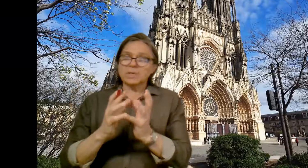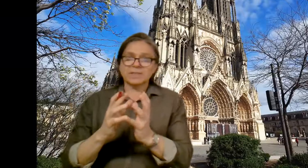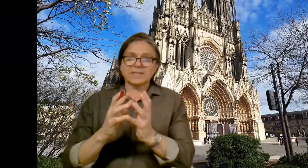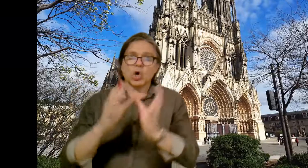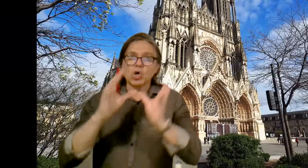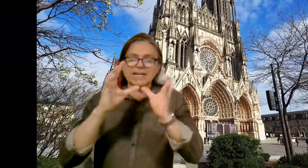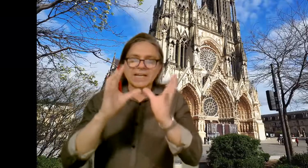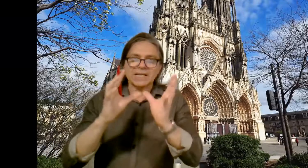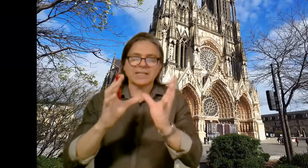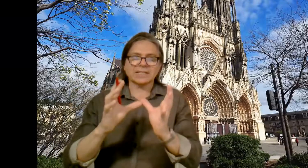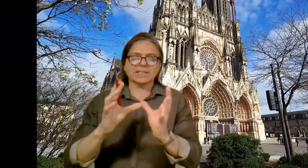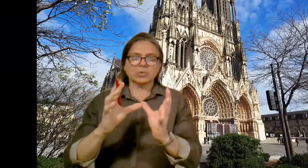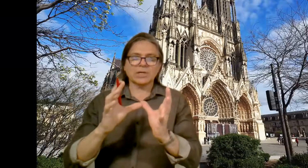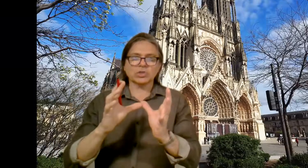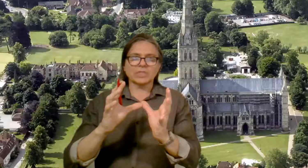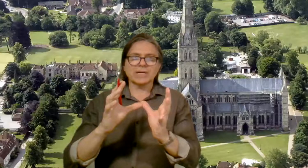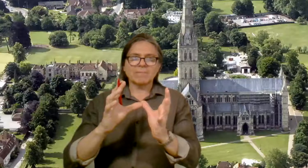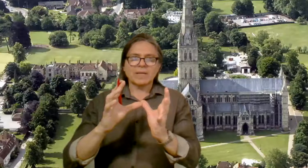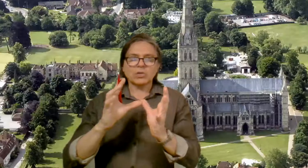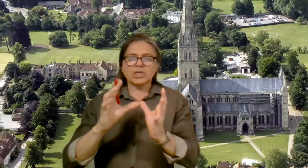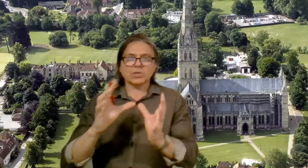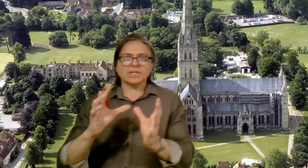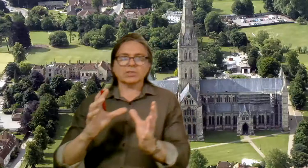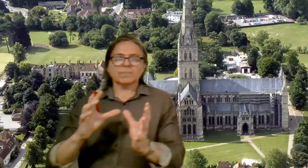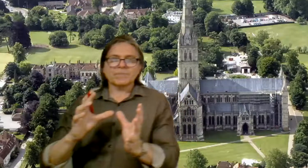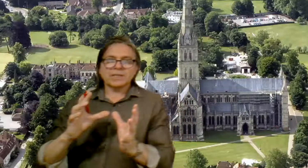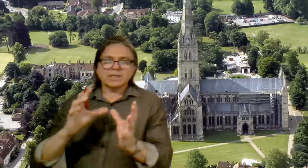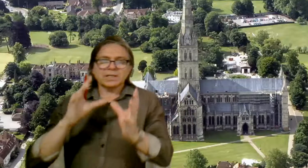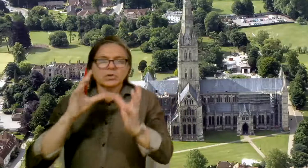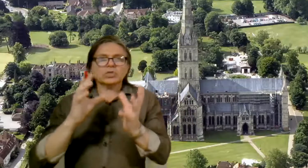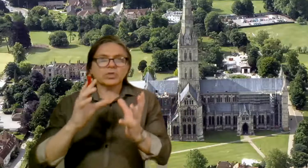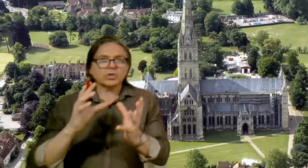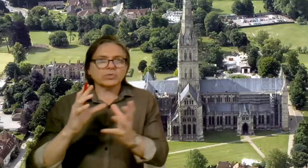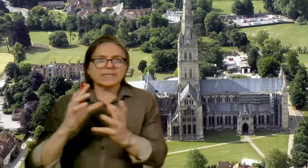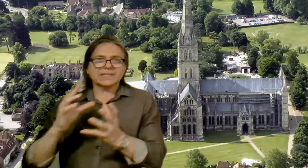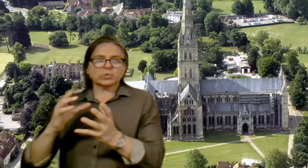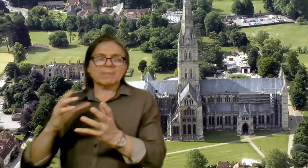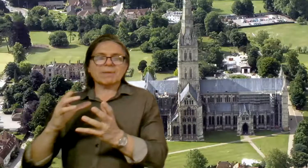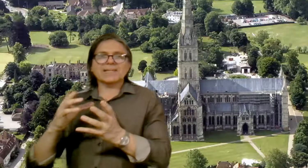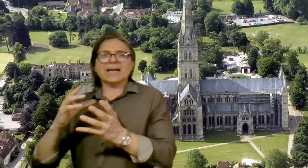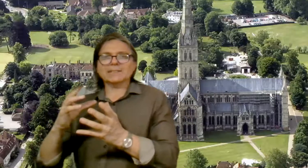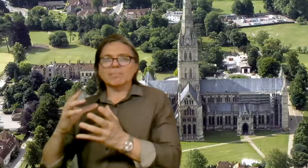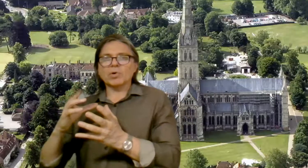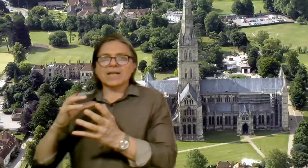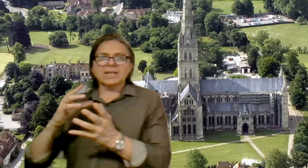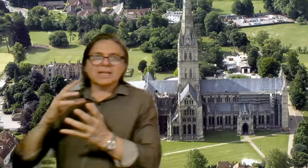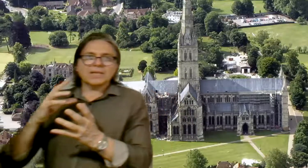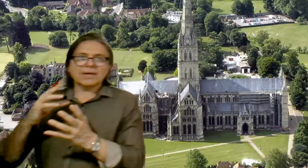veces congelar la arquitectura gótica no es correcto. El gótico es una arquitectura más bien atemporal, que va